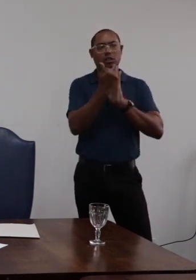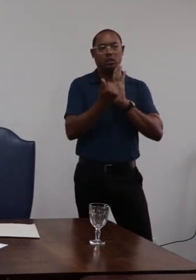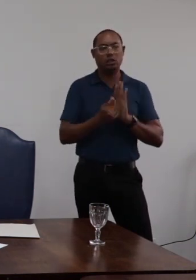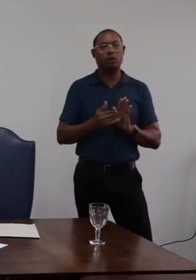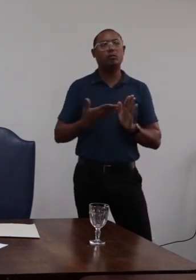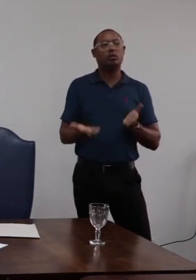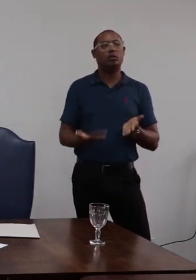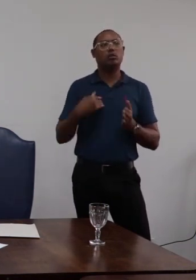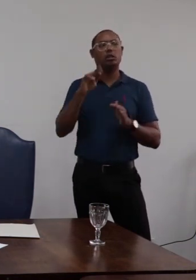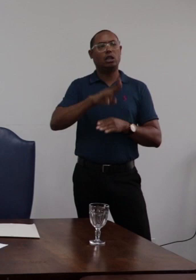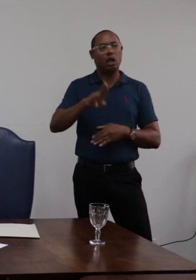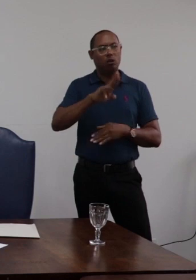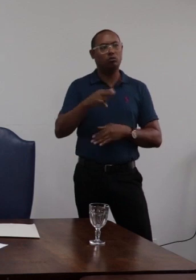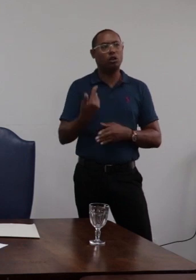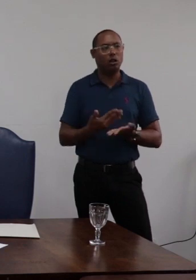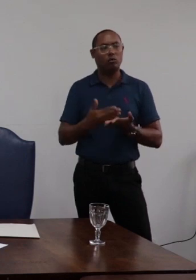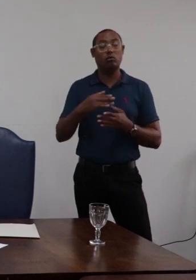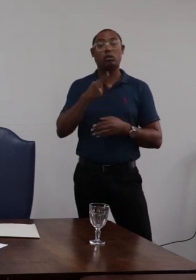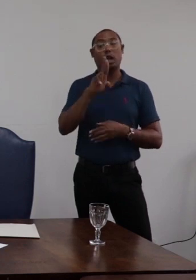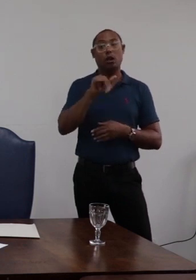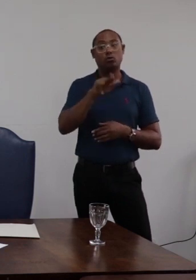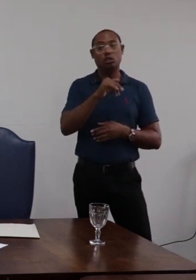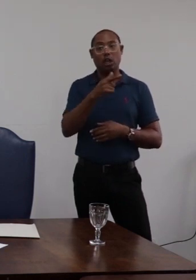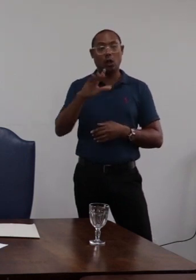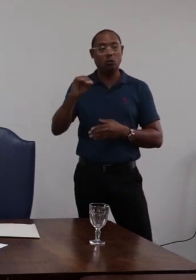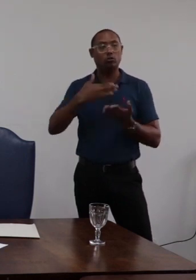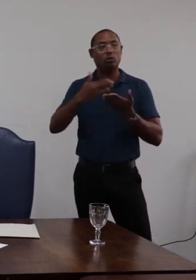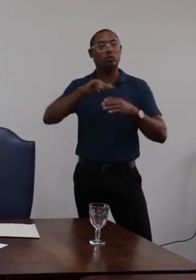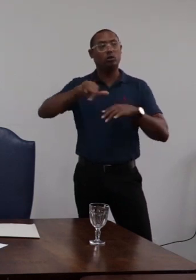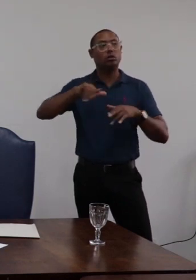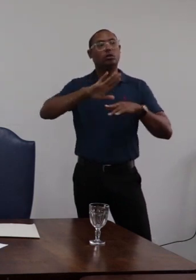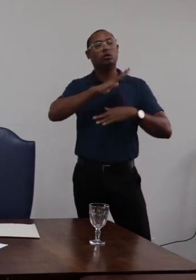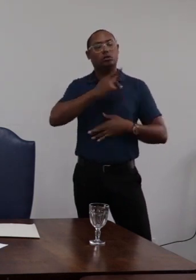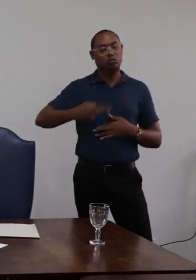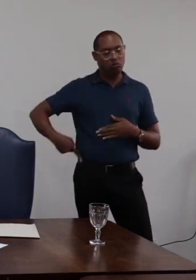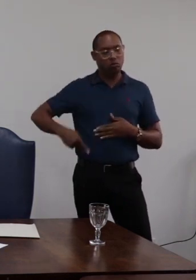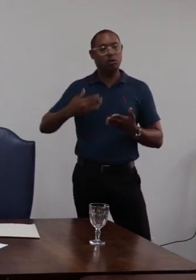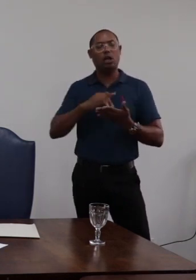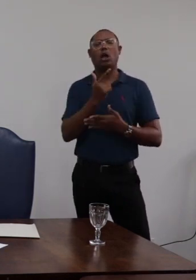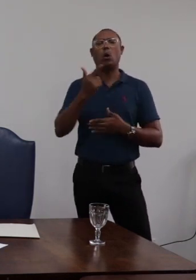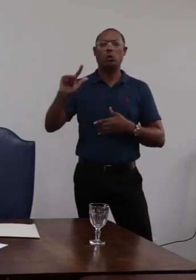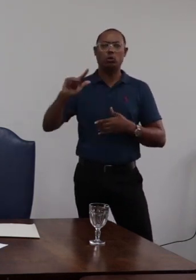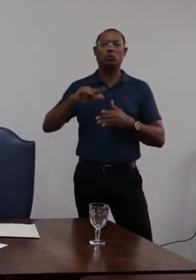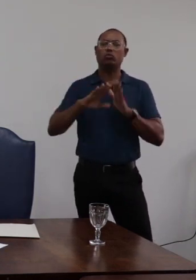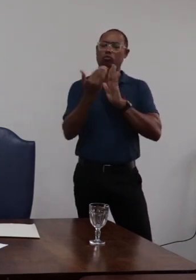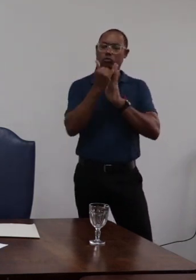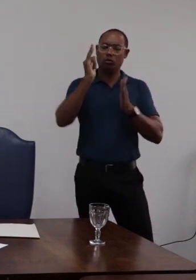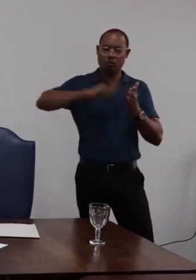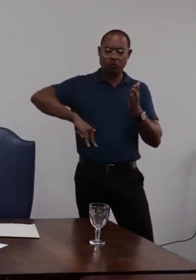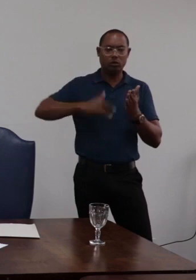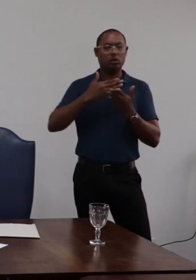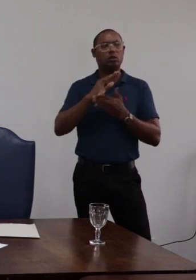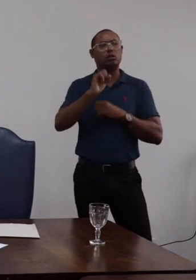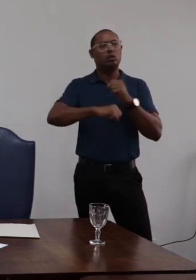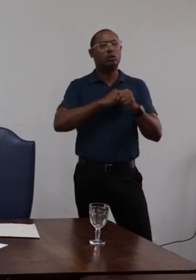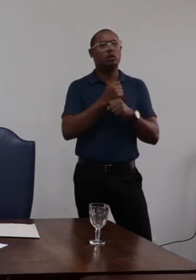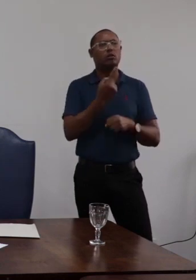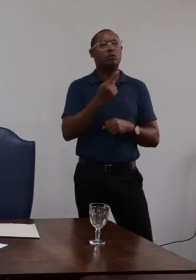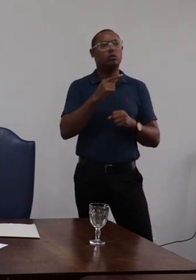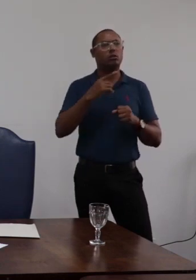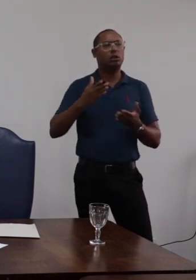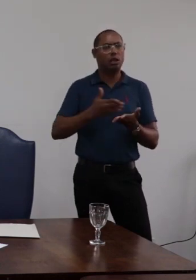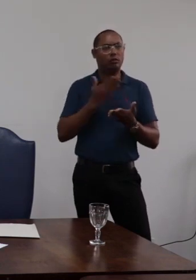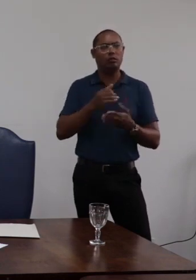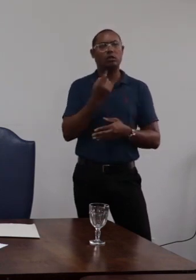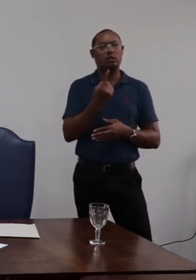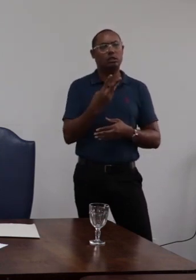públicos civis da união das autarquias e das fundações públicas entre outros na folha 138 do